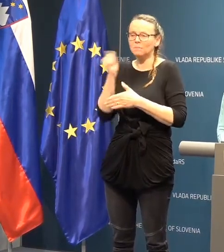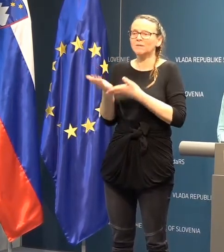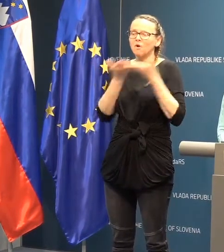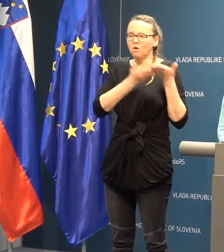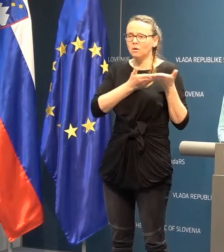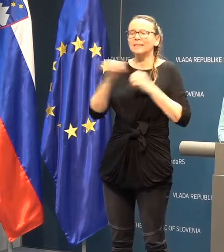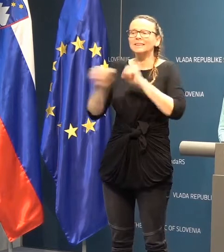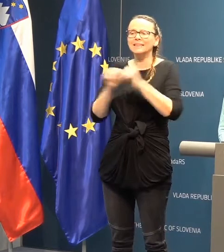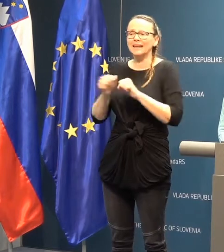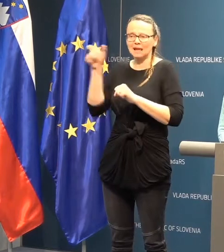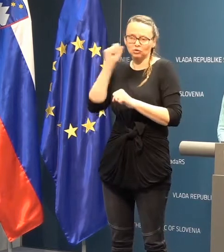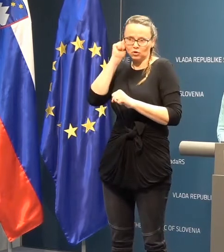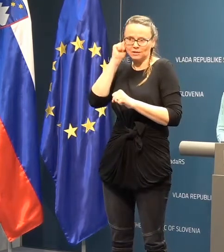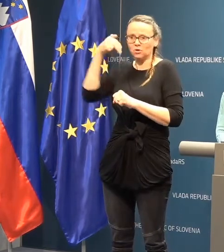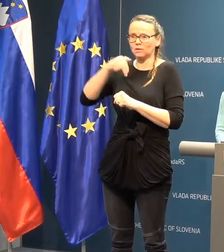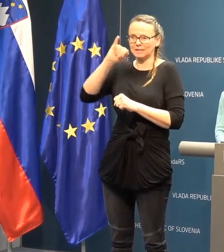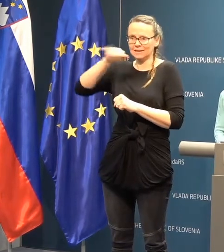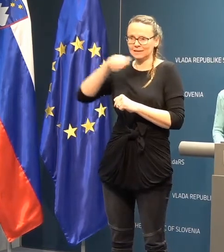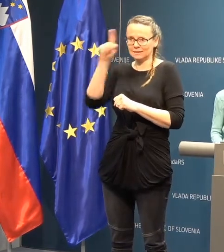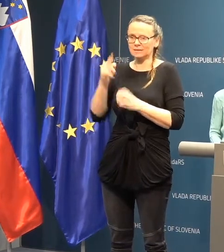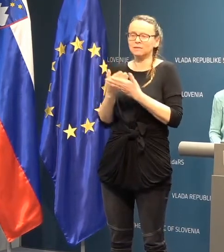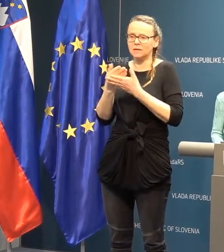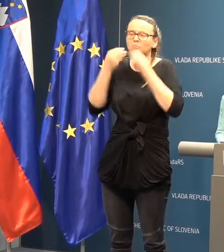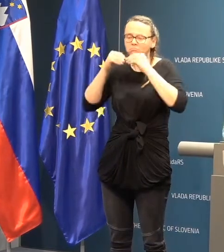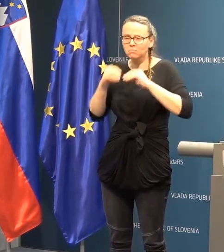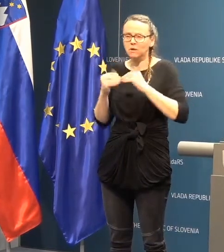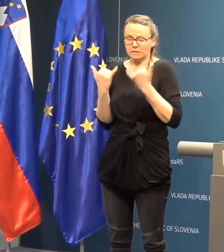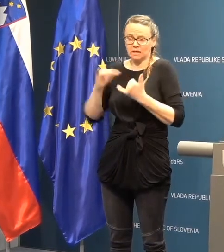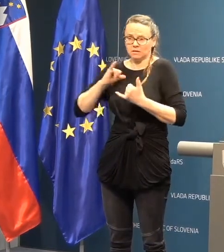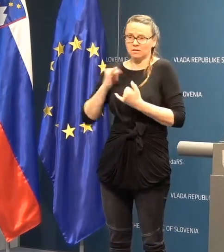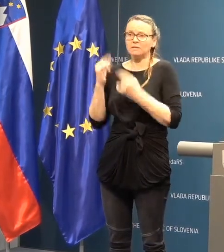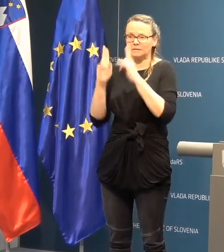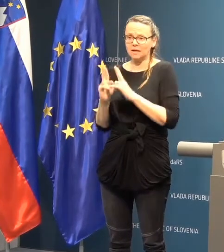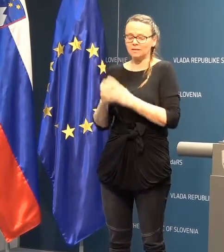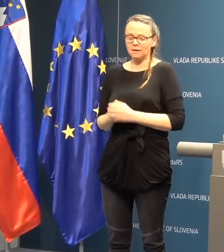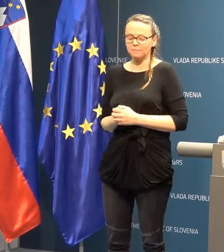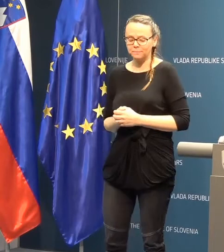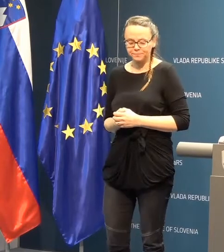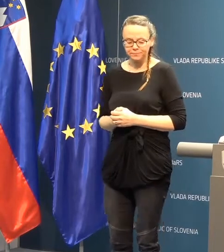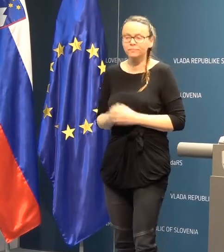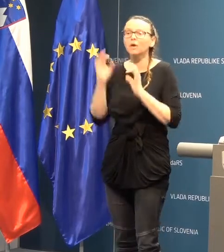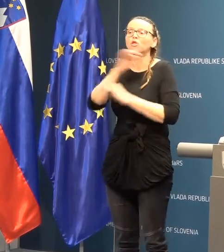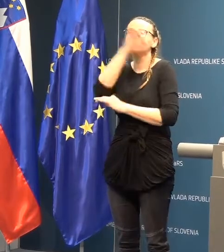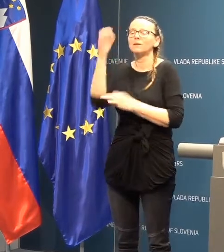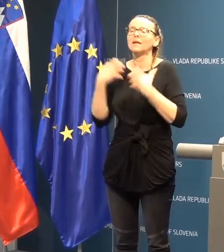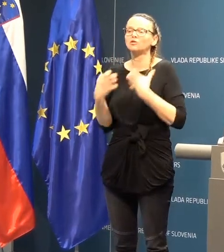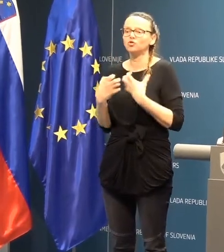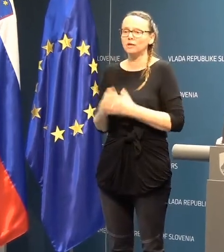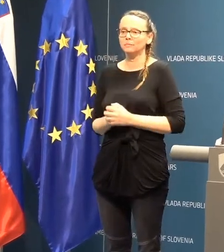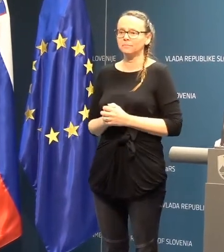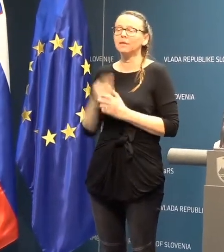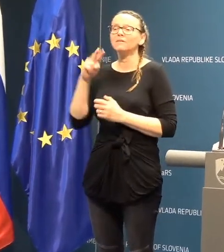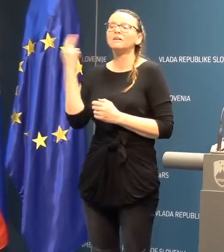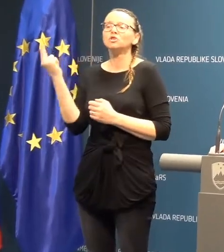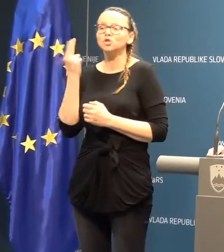prosila direktorico Nijaz za prerez aktualnega stanja. Dobar dan, želim. Torej